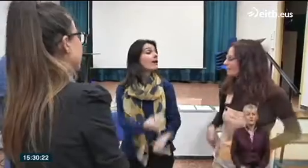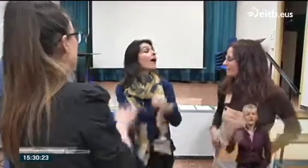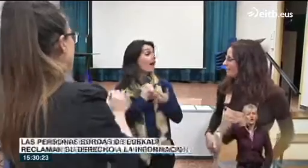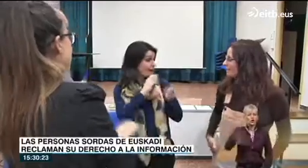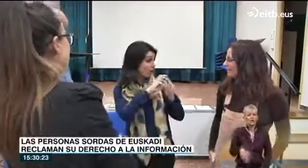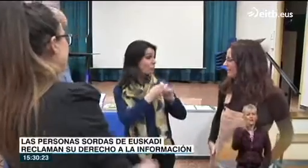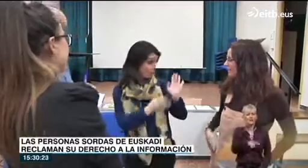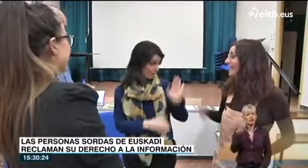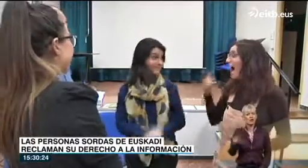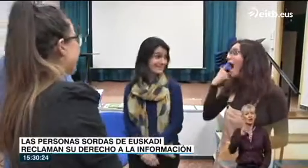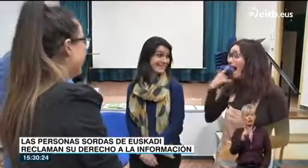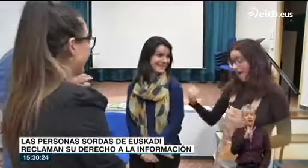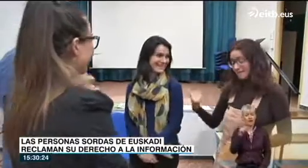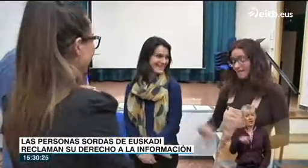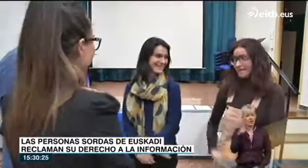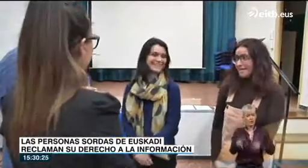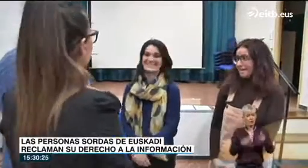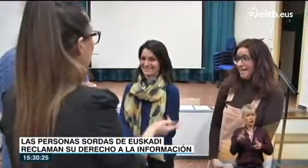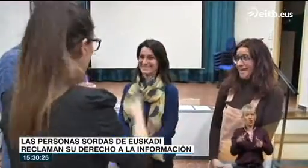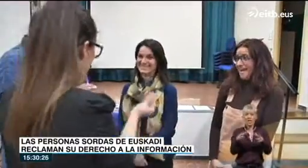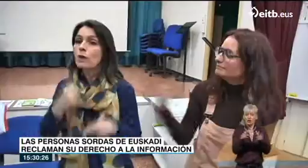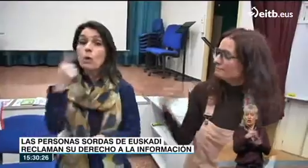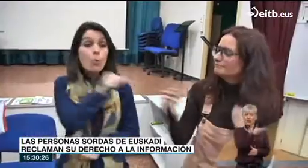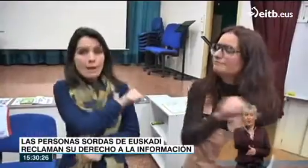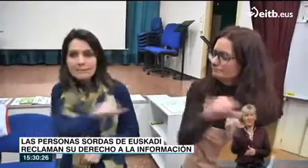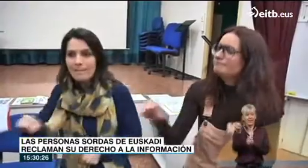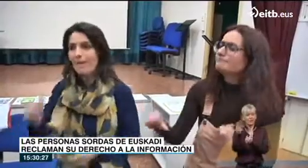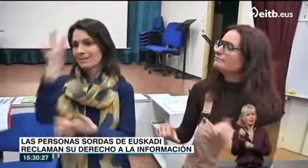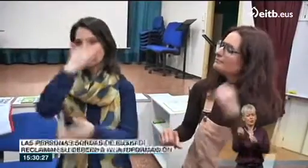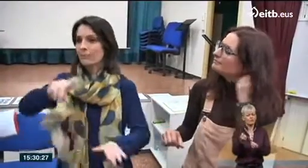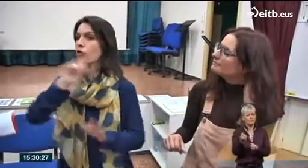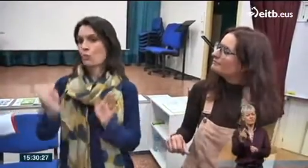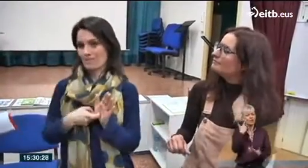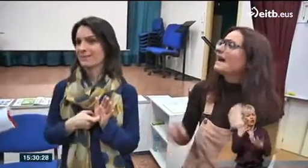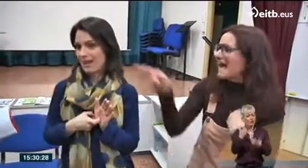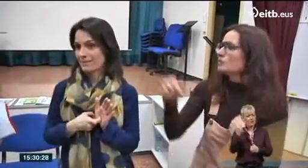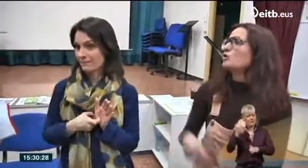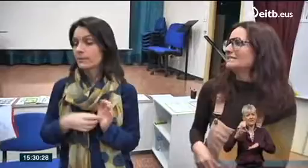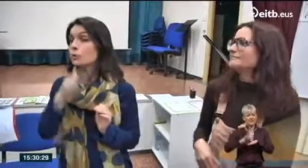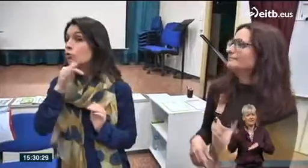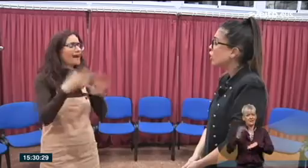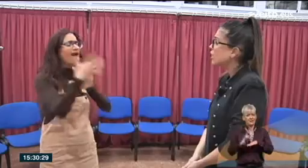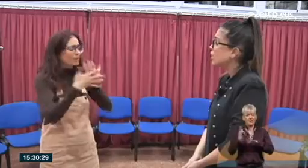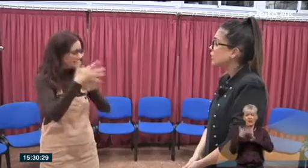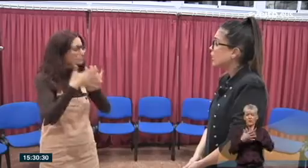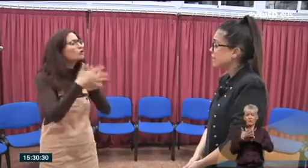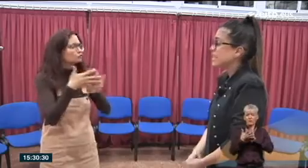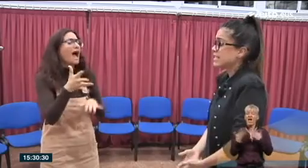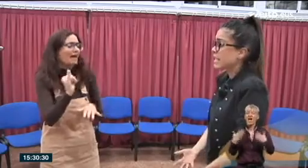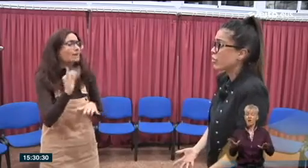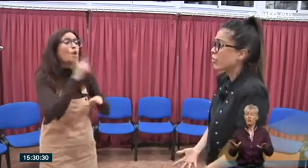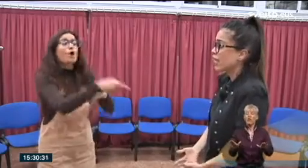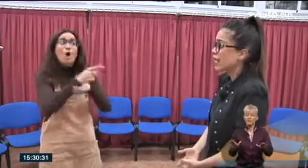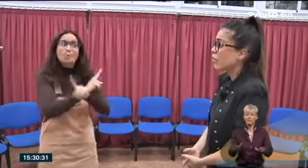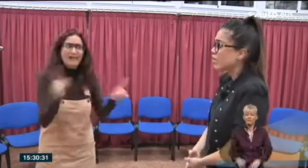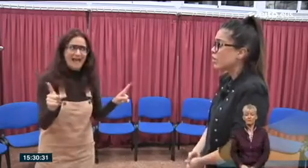Conocen las personas sordas que en Euskadi, sociedad e instituciones están cada vez más sensibilizadas con la lengua de signos, aunque... Sí